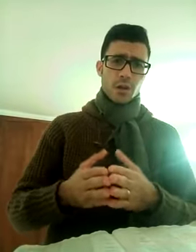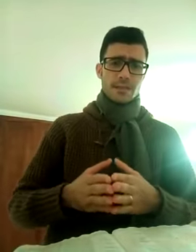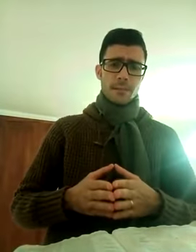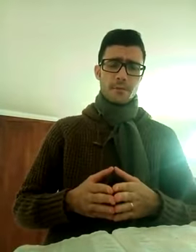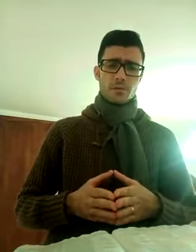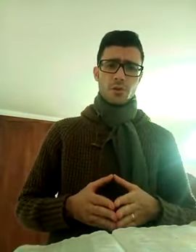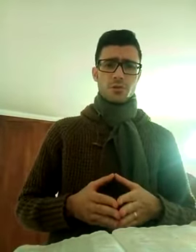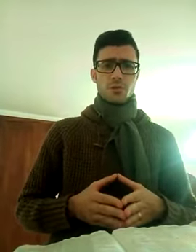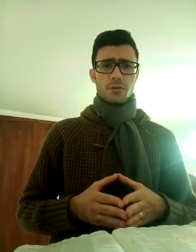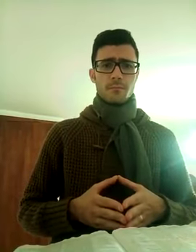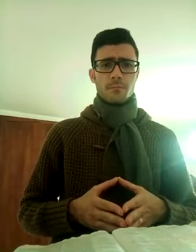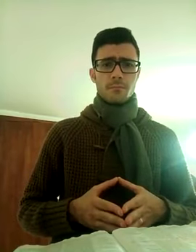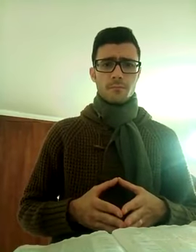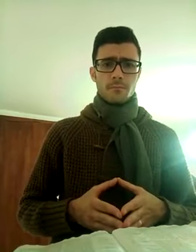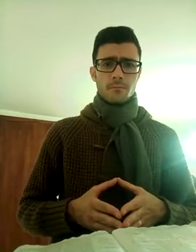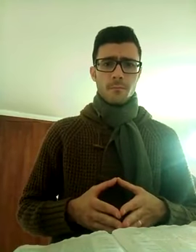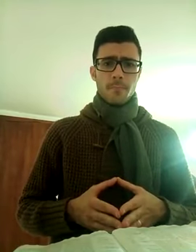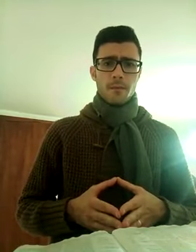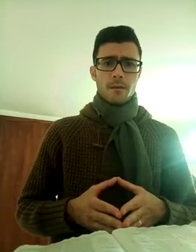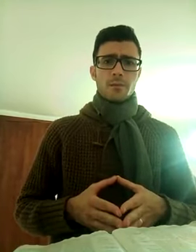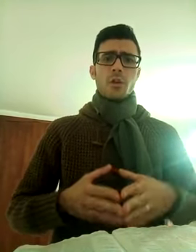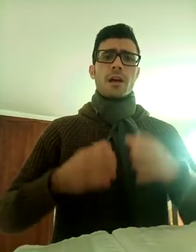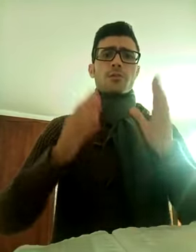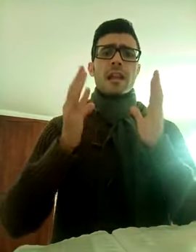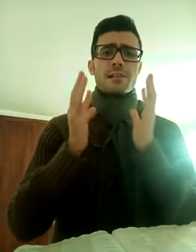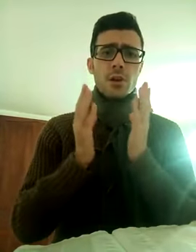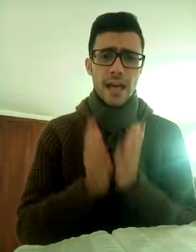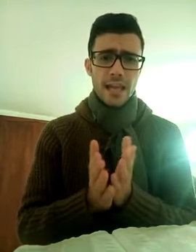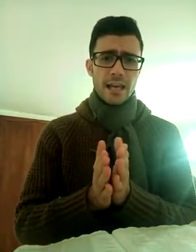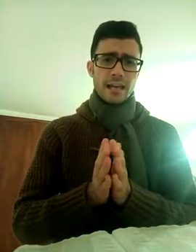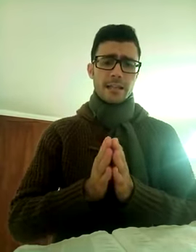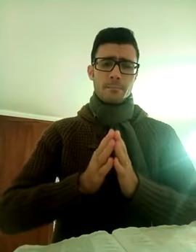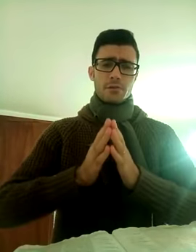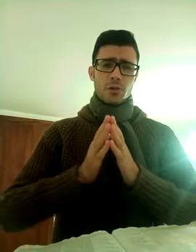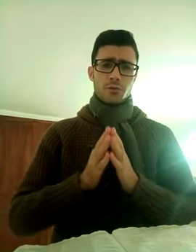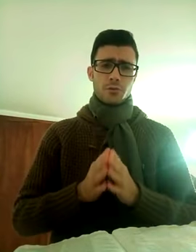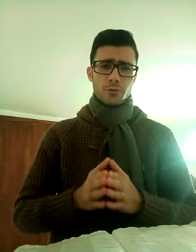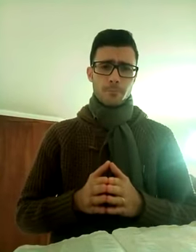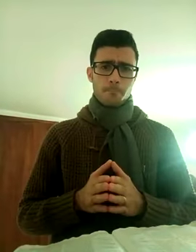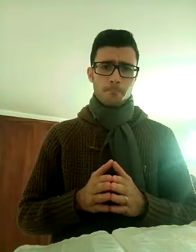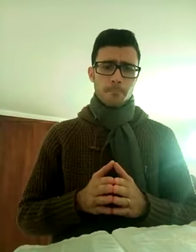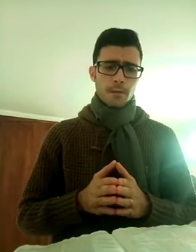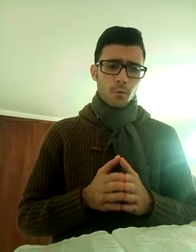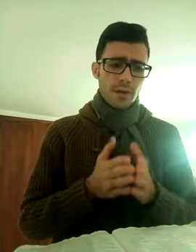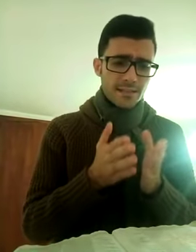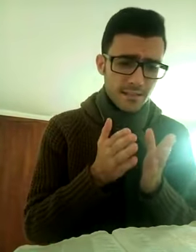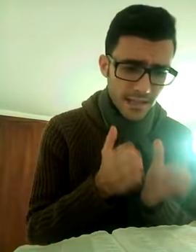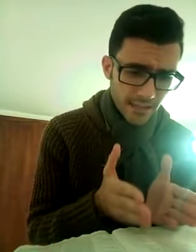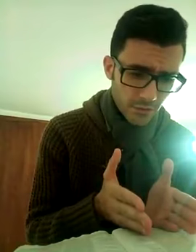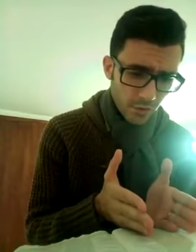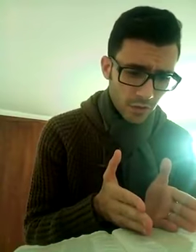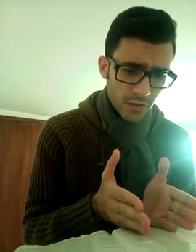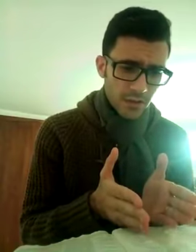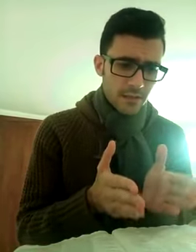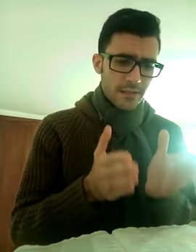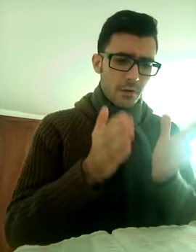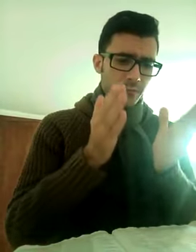che è nel bisogno, non aiuti la sorella che è nel bisogno, qui è scritto, se uno